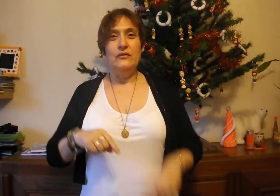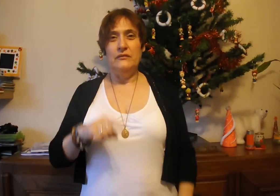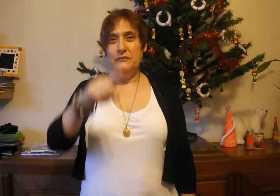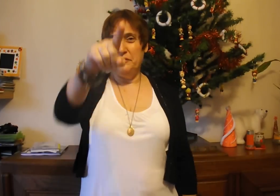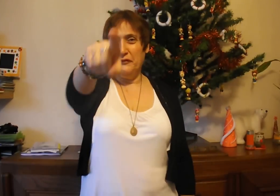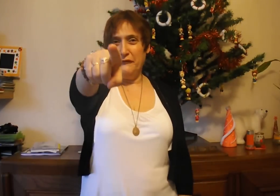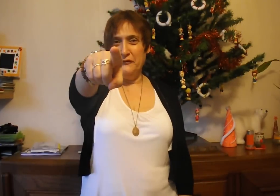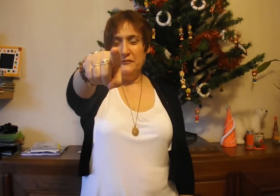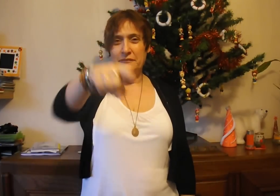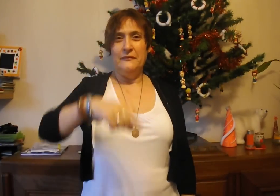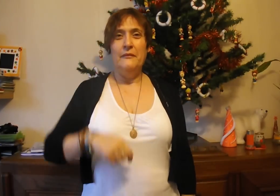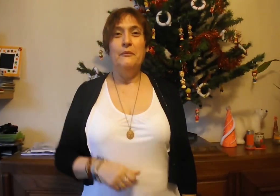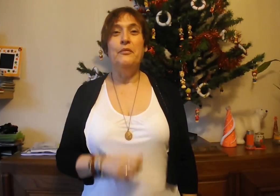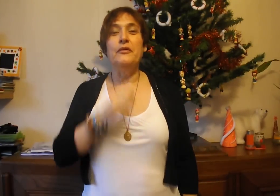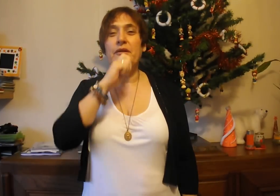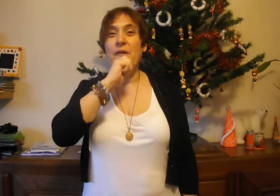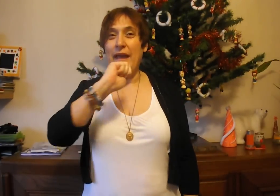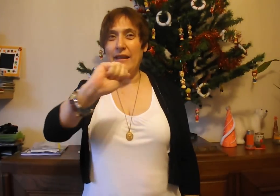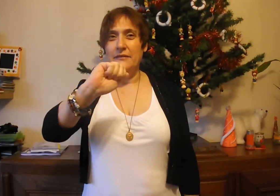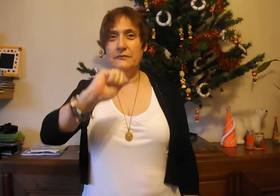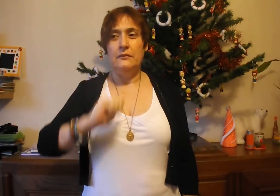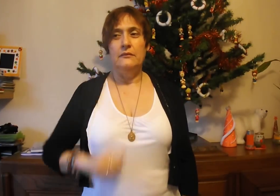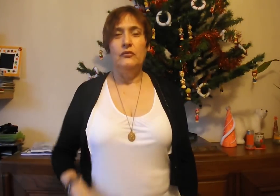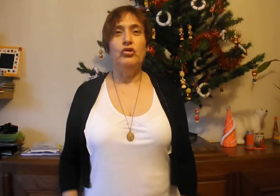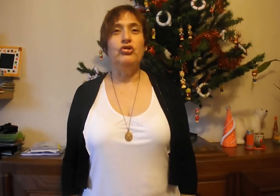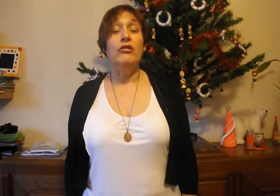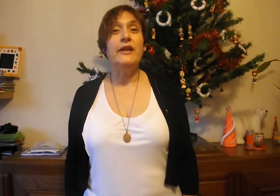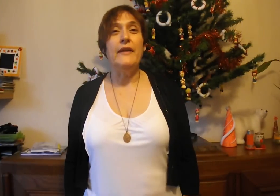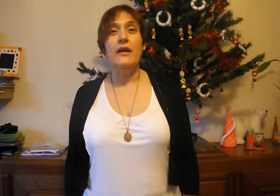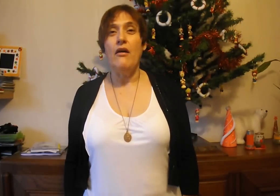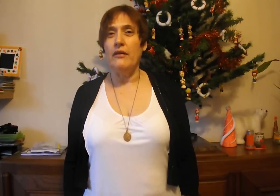pour vous, pour Noël. Je chante avec Henri.